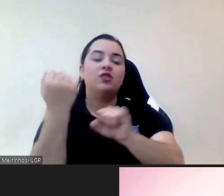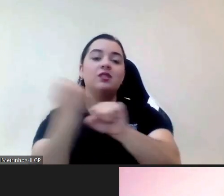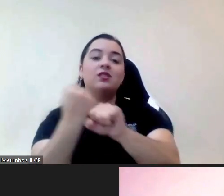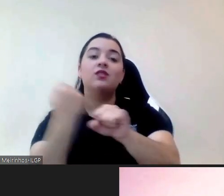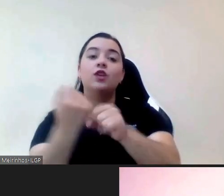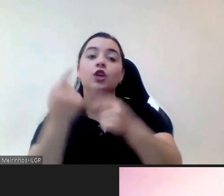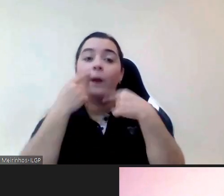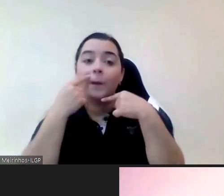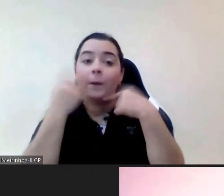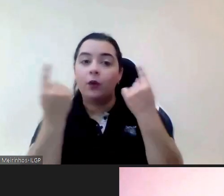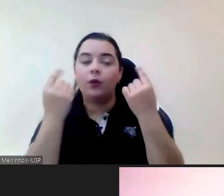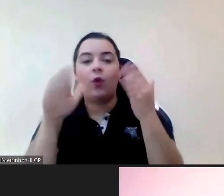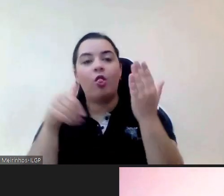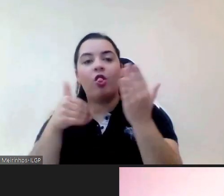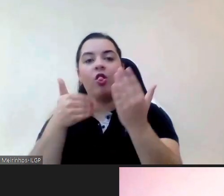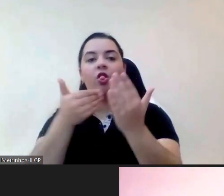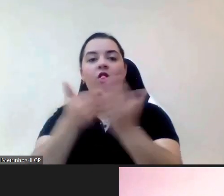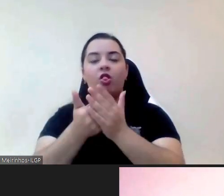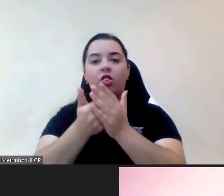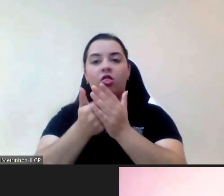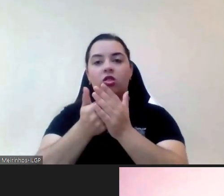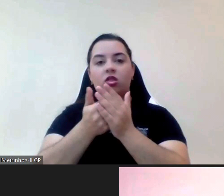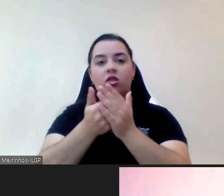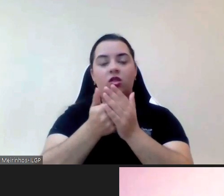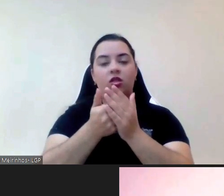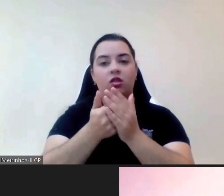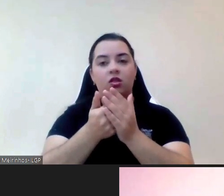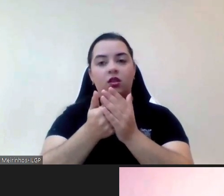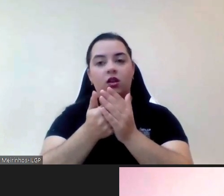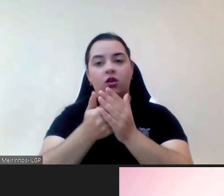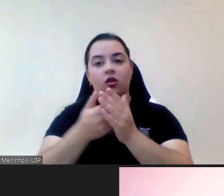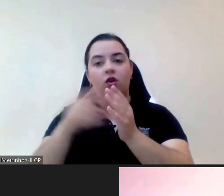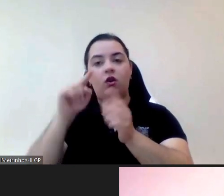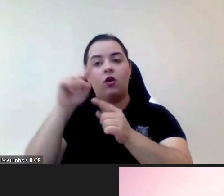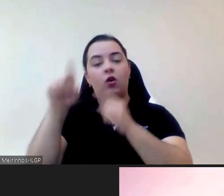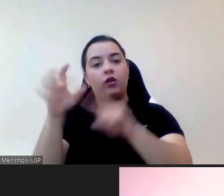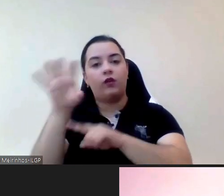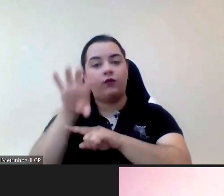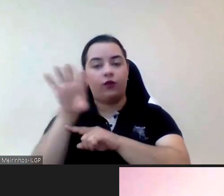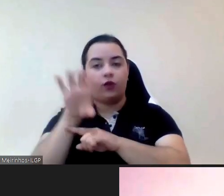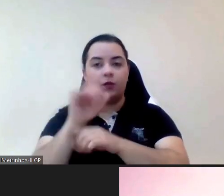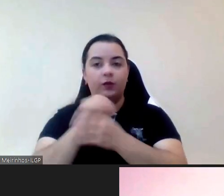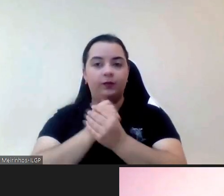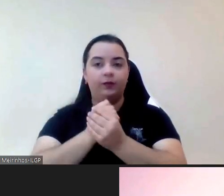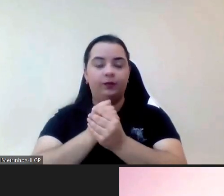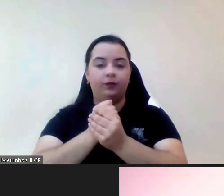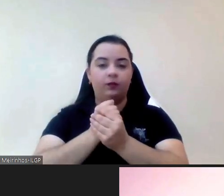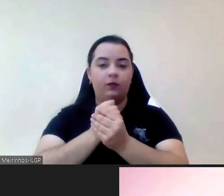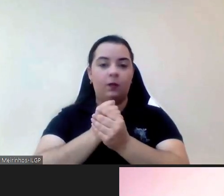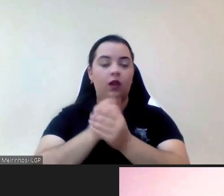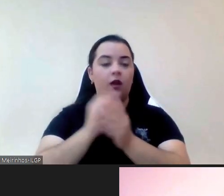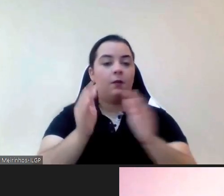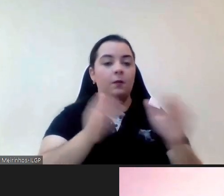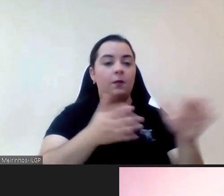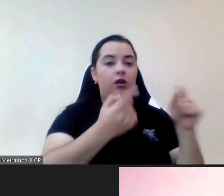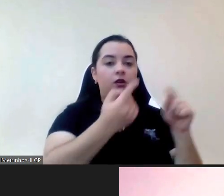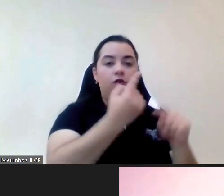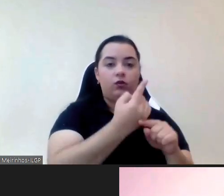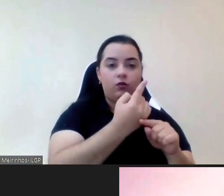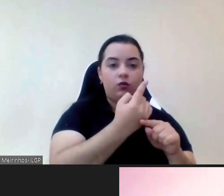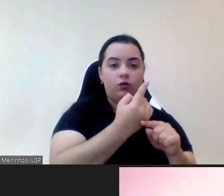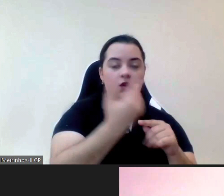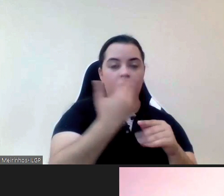comutação que não é que não é despicienda Lácio que eu plato nesta nesta primeira ronda passava a palavra